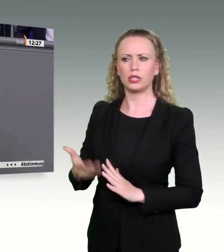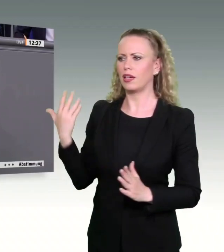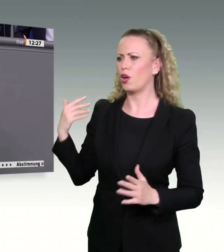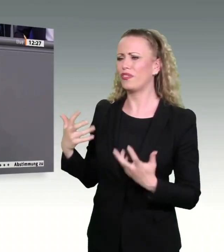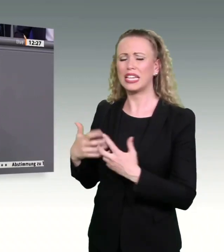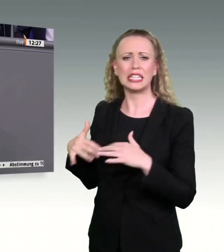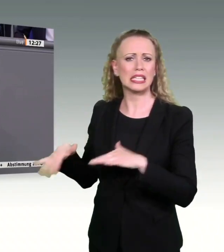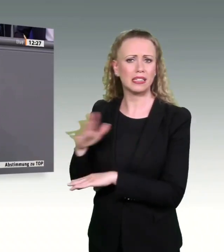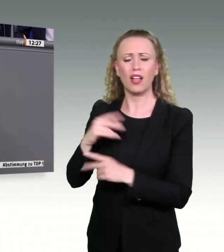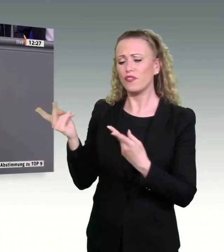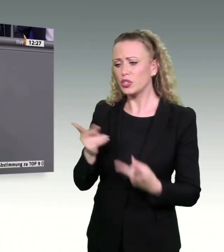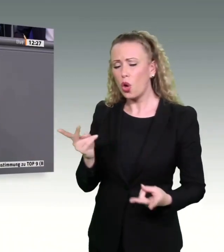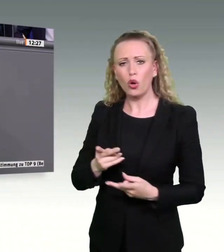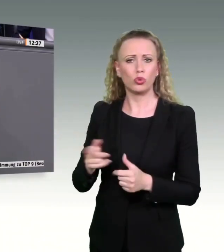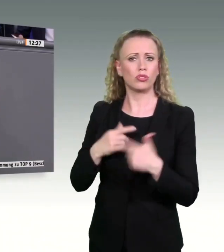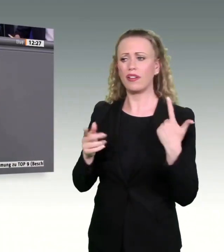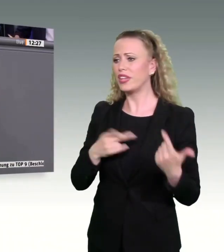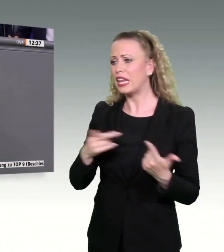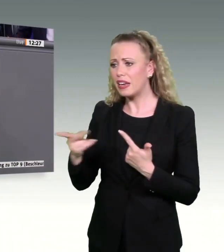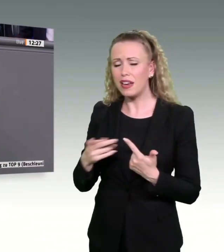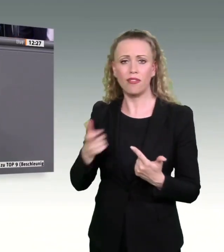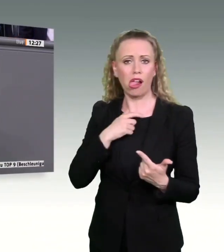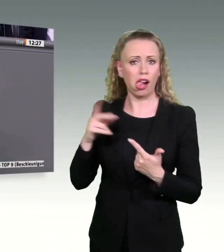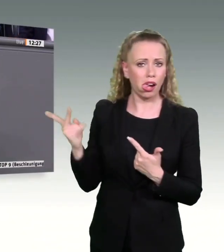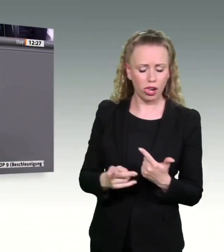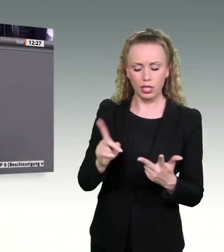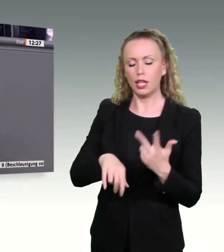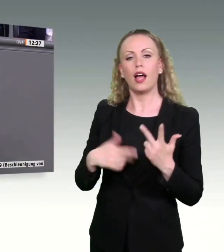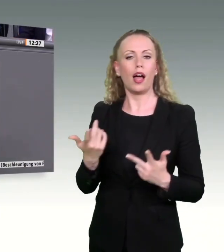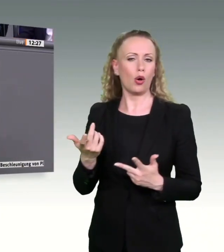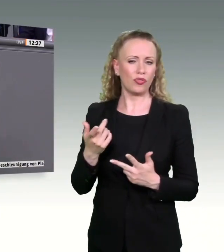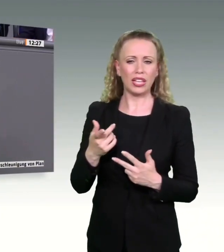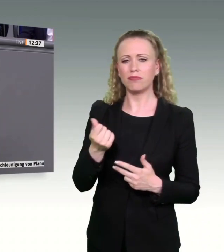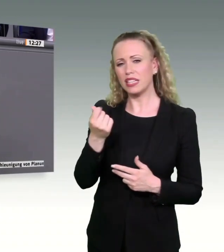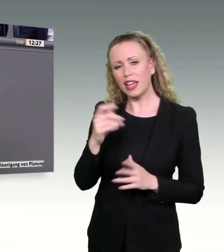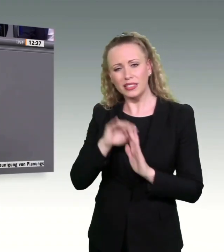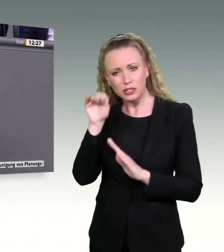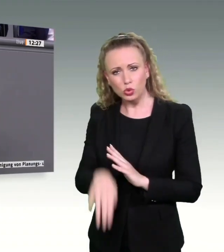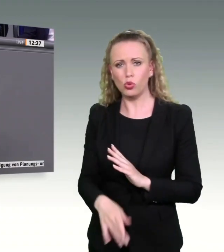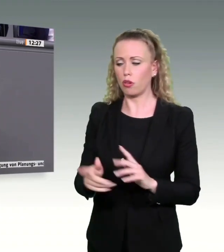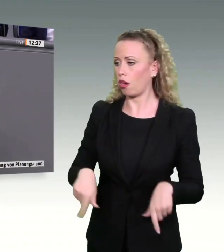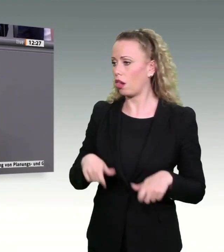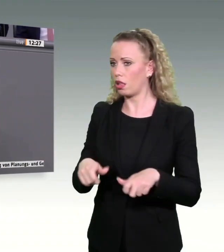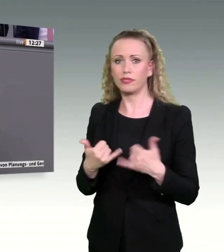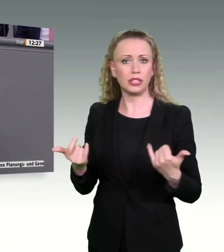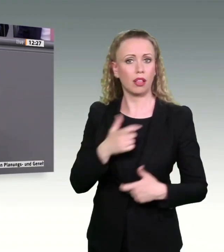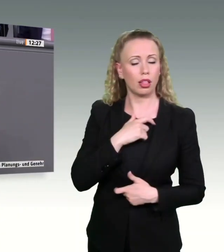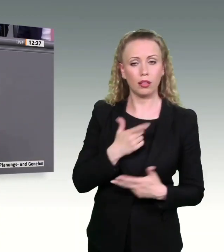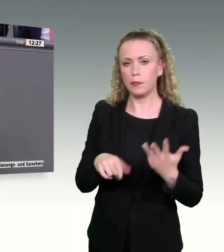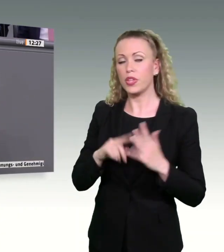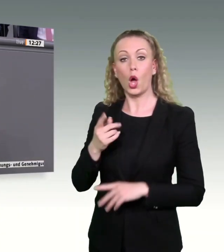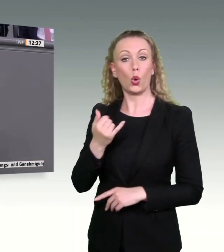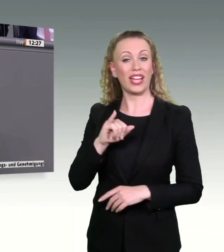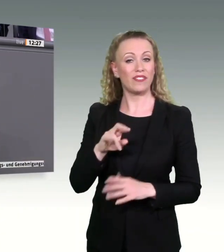Lieferengpässen, im Zeichen drohender Rezession und zu hoher Inflation können wir uns dies nicht mehr erlauben. Wir